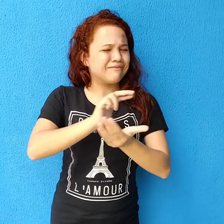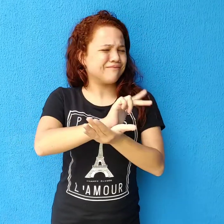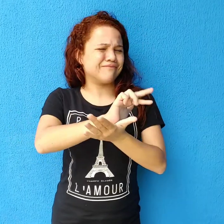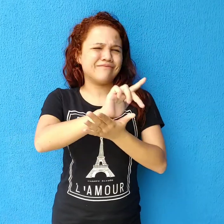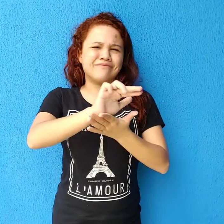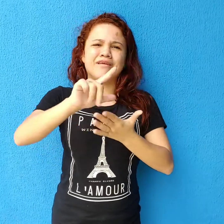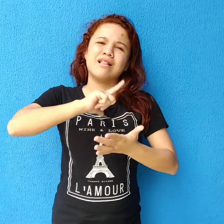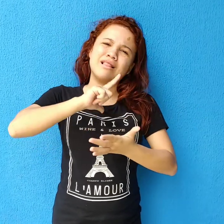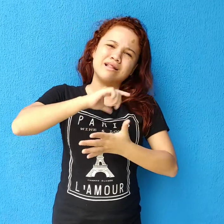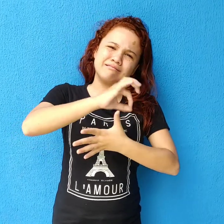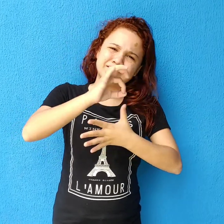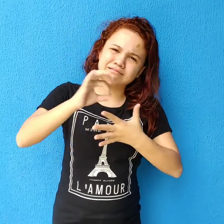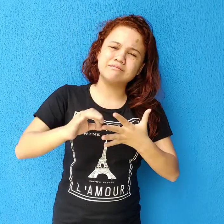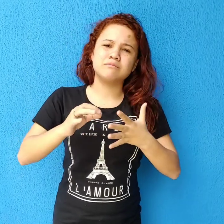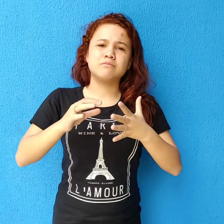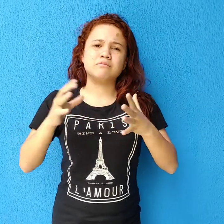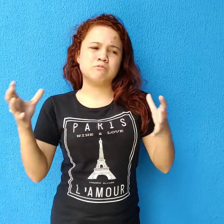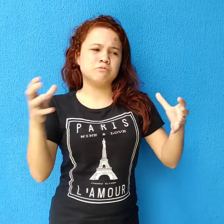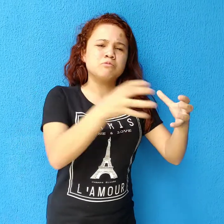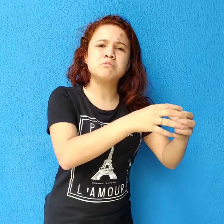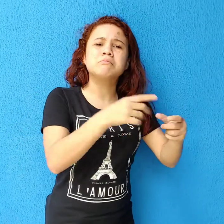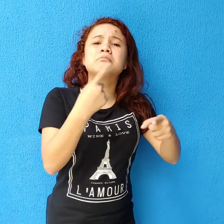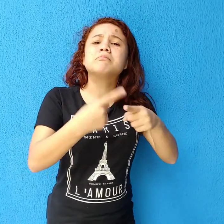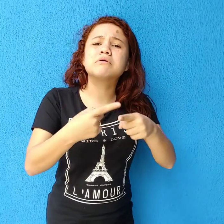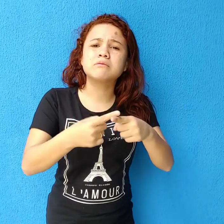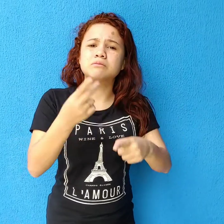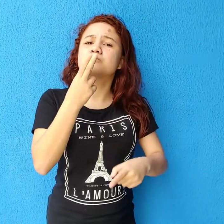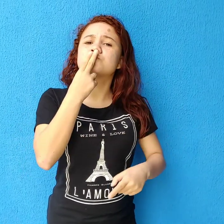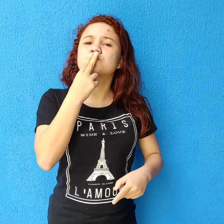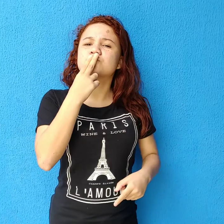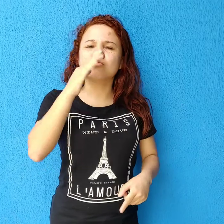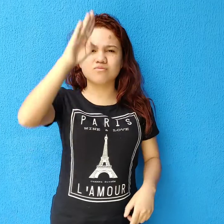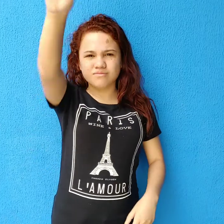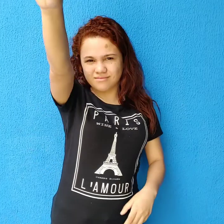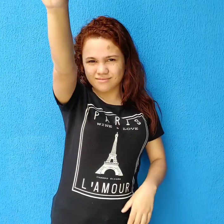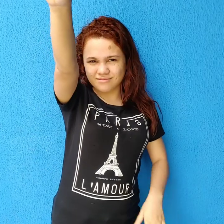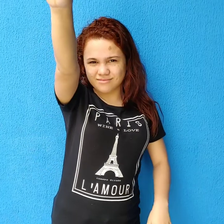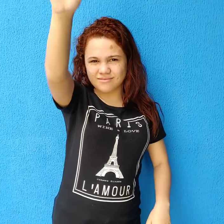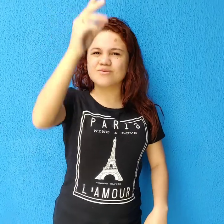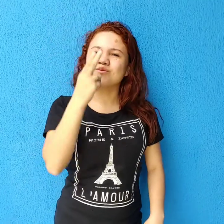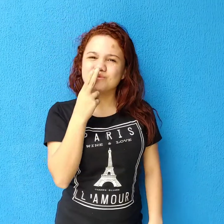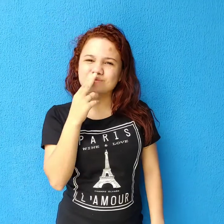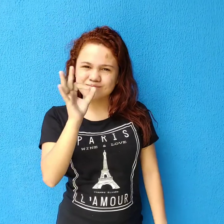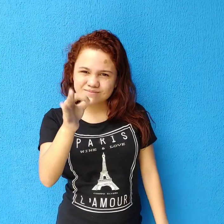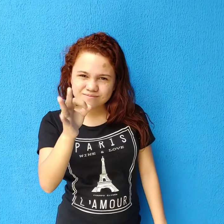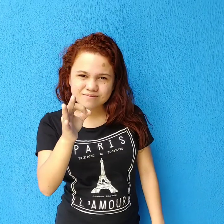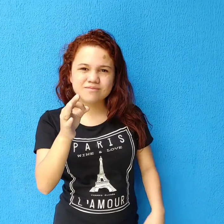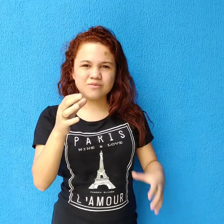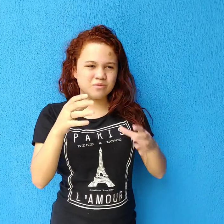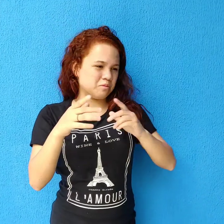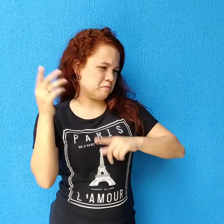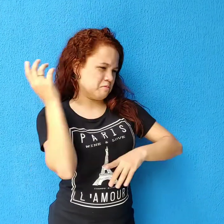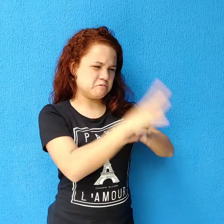presos, pessoas de várias deficiências foram presos no período do holocausto, né? O Hitler